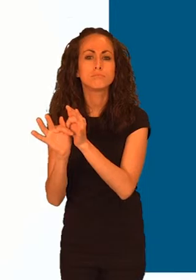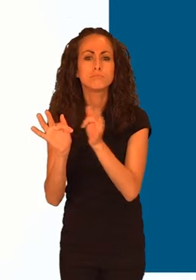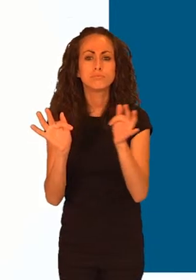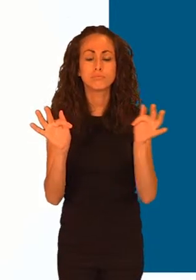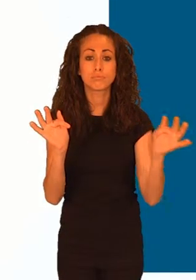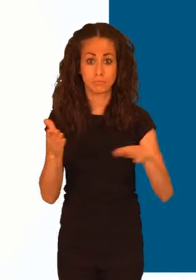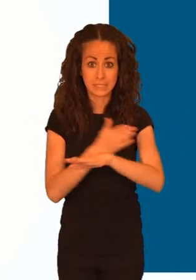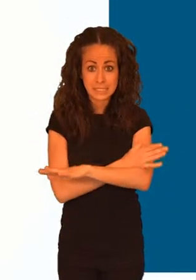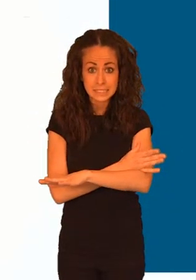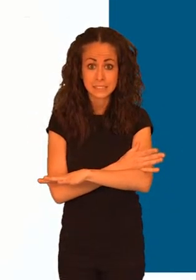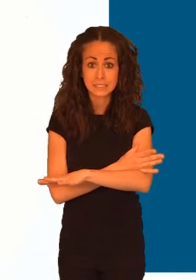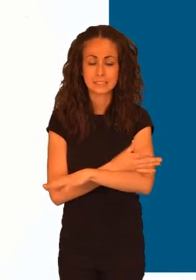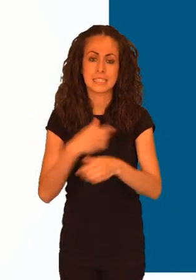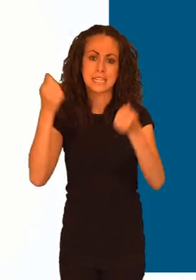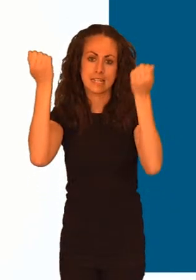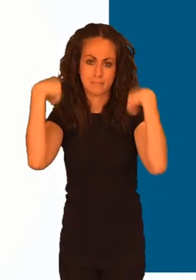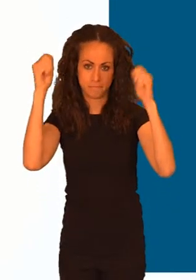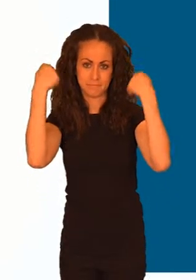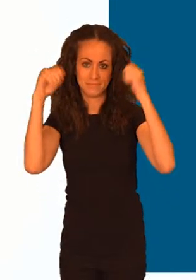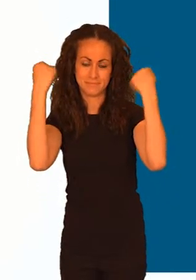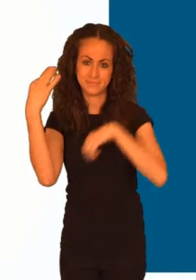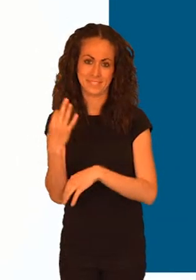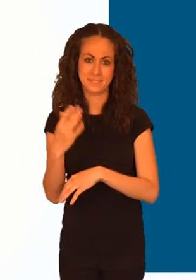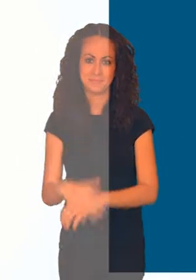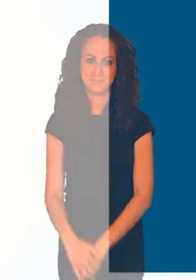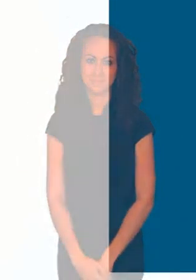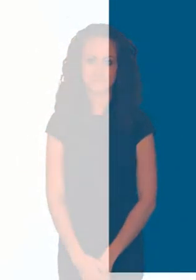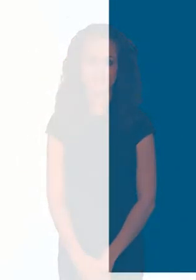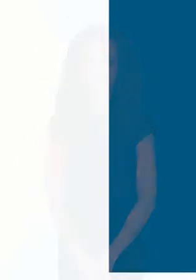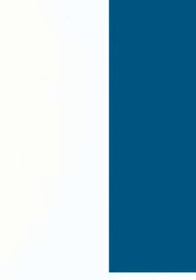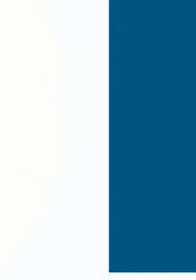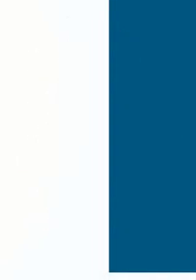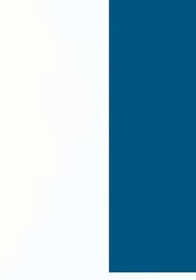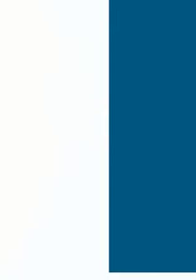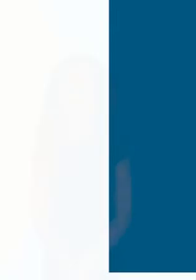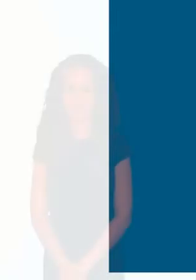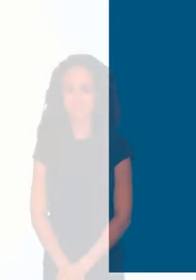ruta comienza en la zona de musculación al aire libre de calle Pirita. Ha recorrido una distancia de 600 metros.